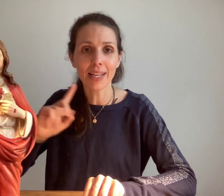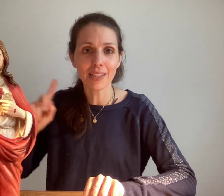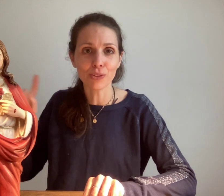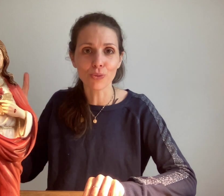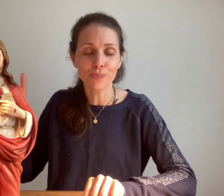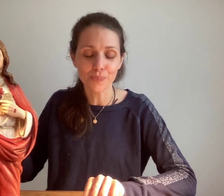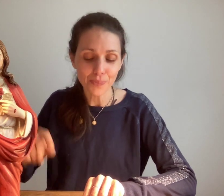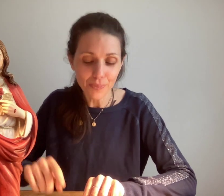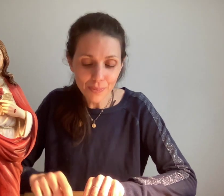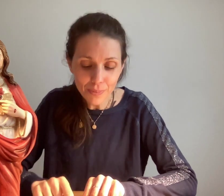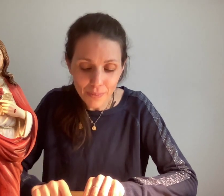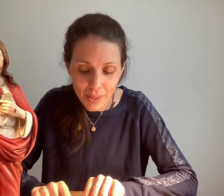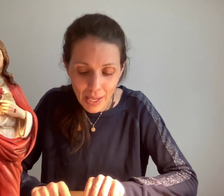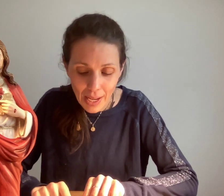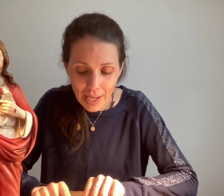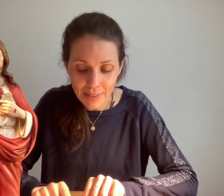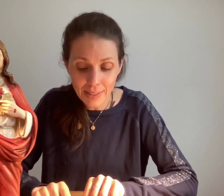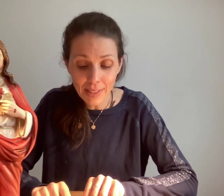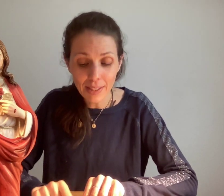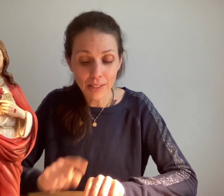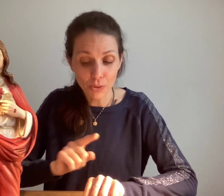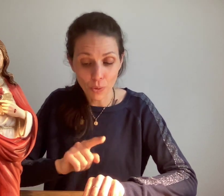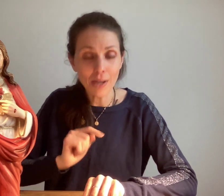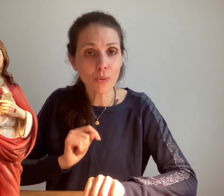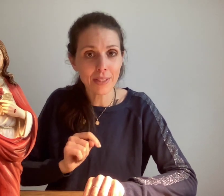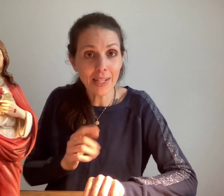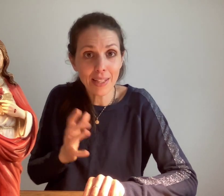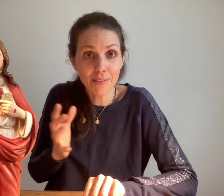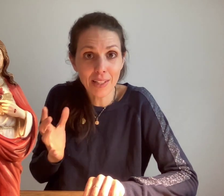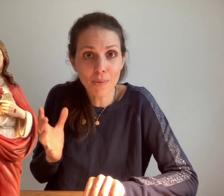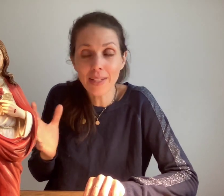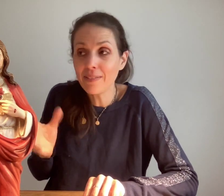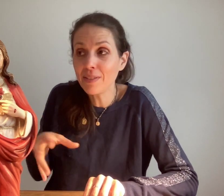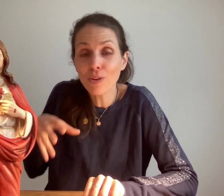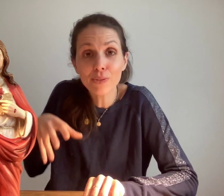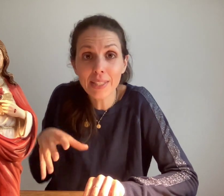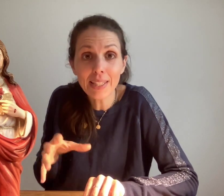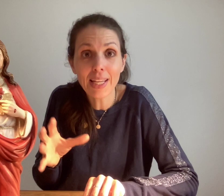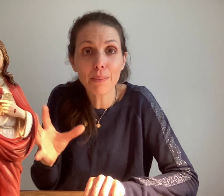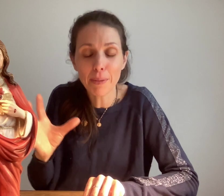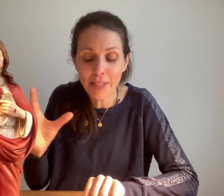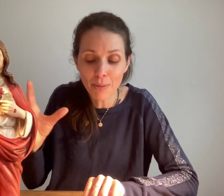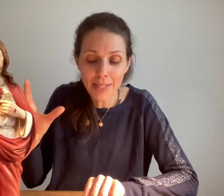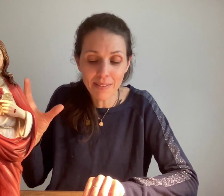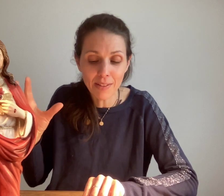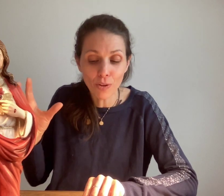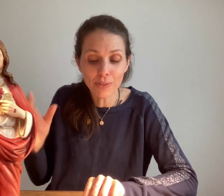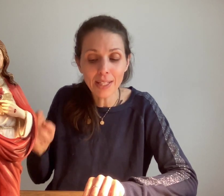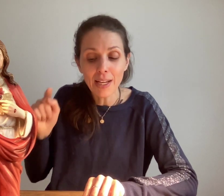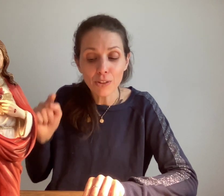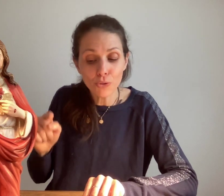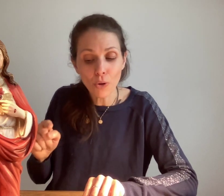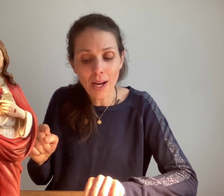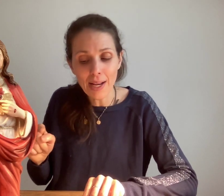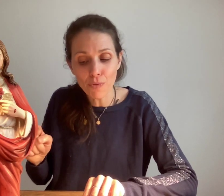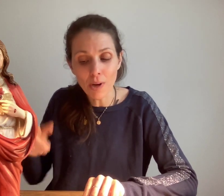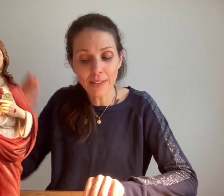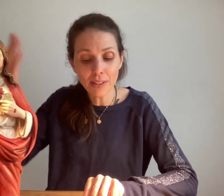création. Ainsi, toi, Louisa, qui vis dans ma divine volonté, qui est imbibée dans ma divine volonté, tu seras la voix des